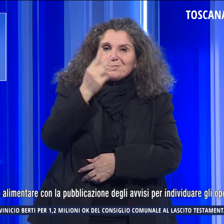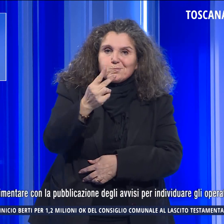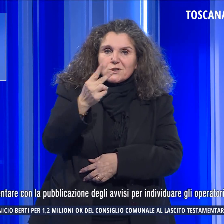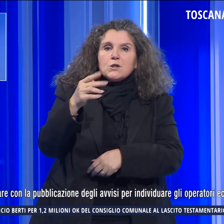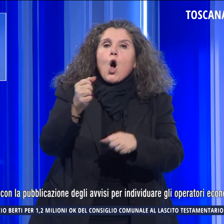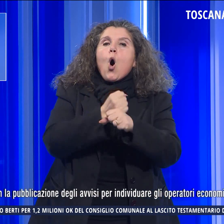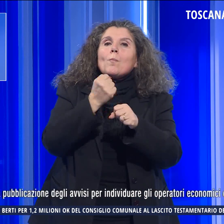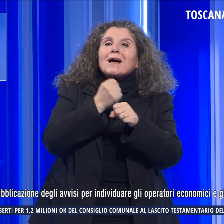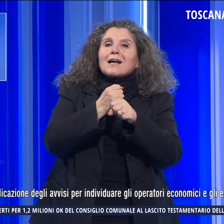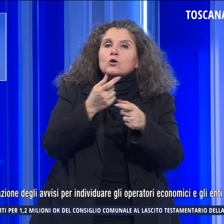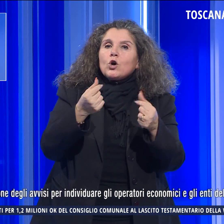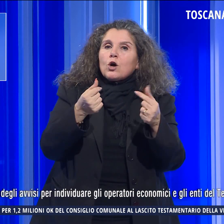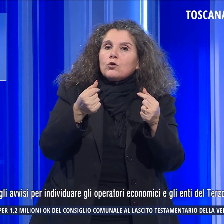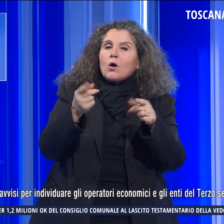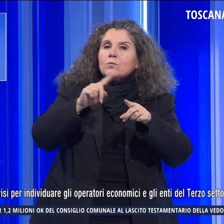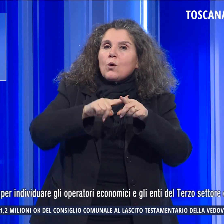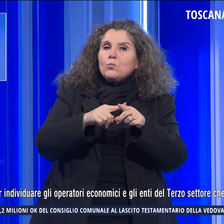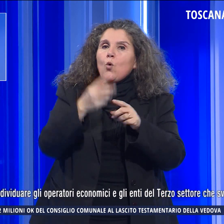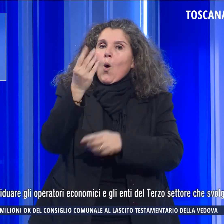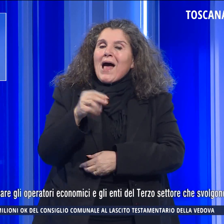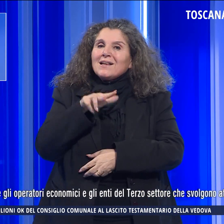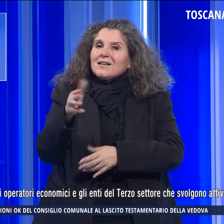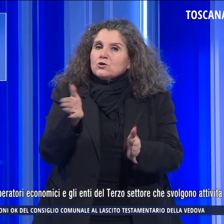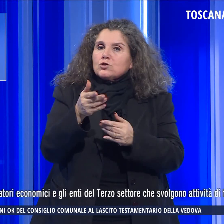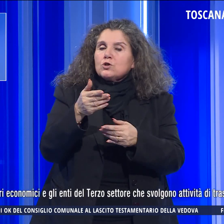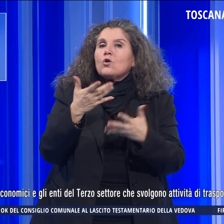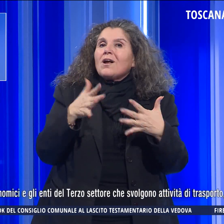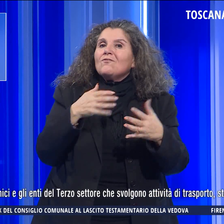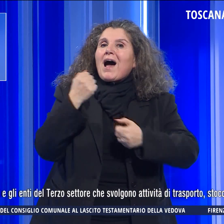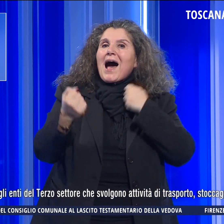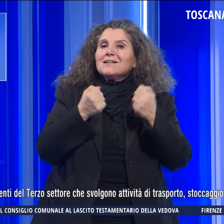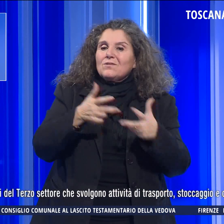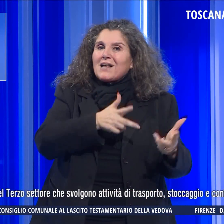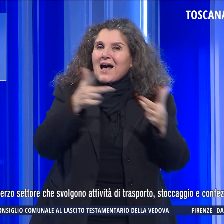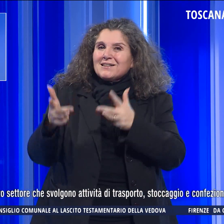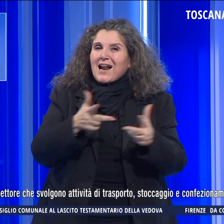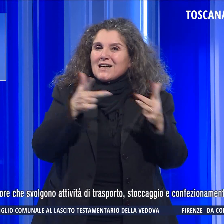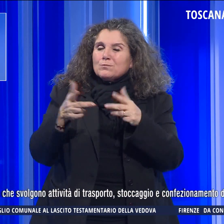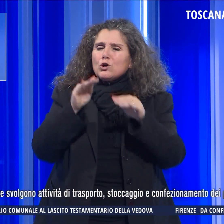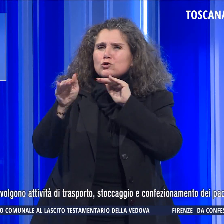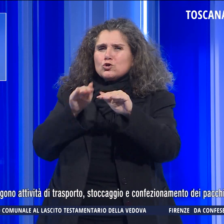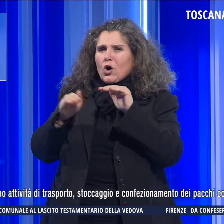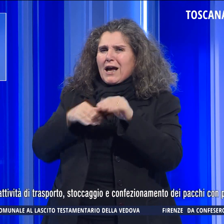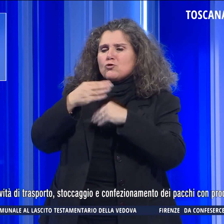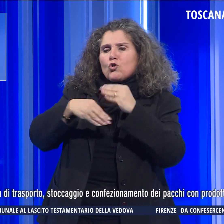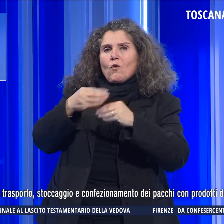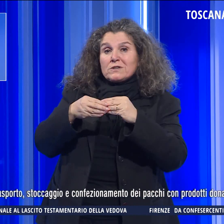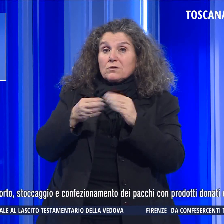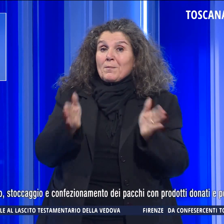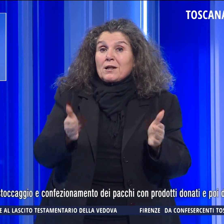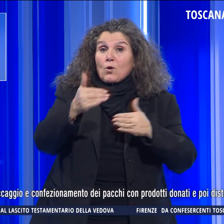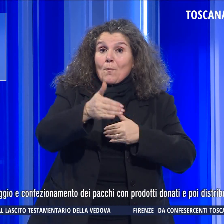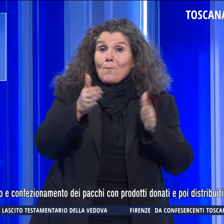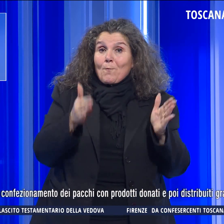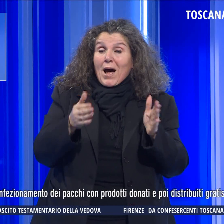operatori economici e gli enti del terzo settore che svolgono attività di trasporto, stoccaggio e confezionamento dei pacchi